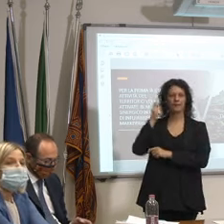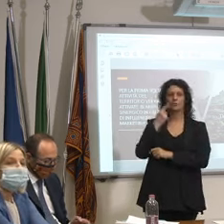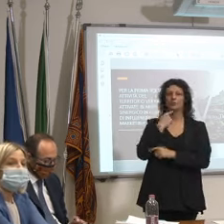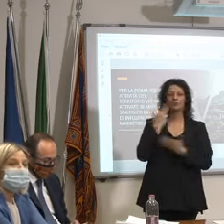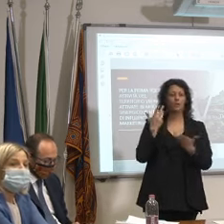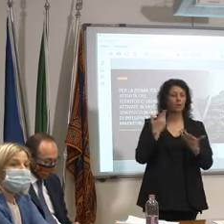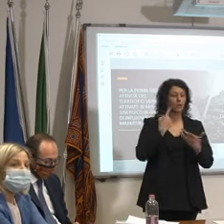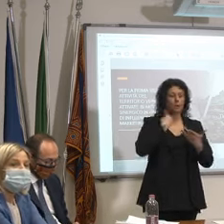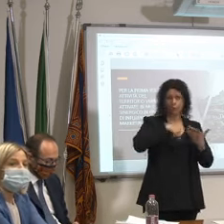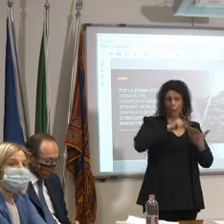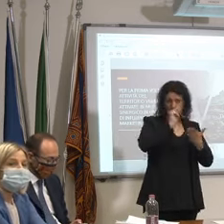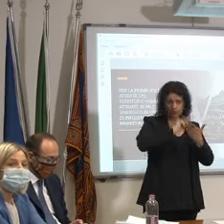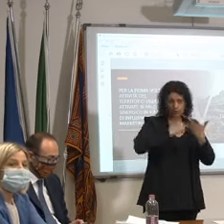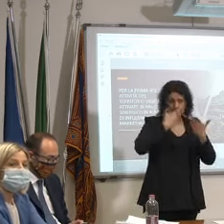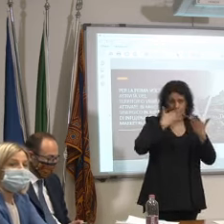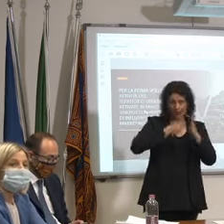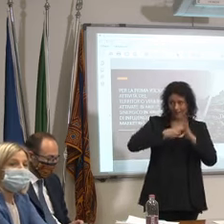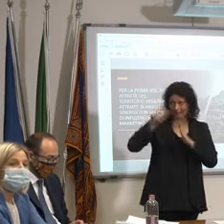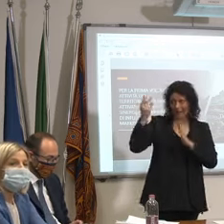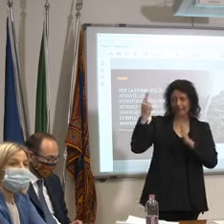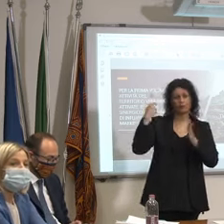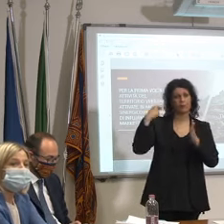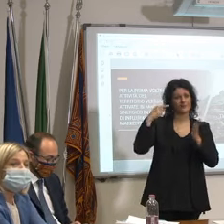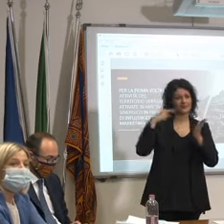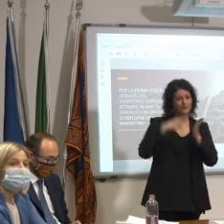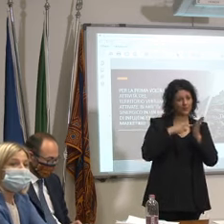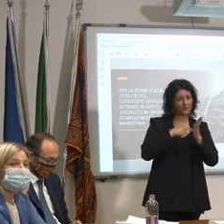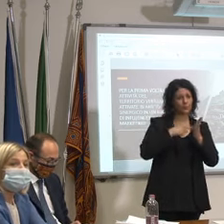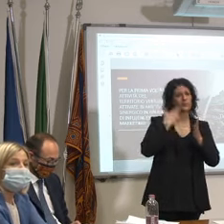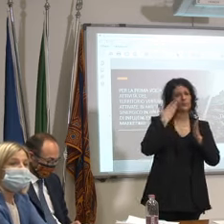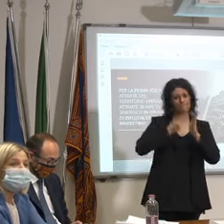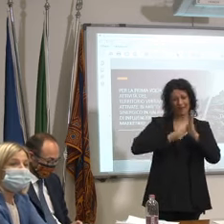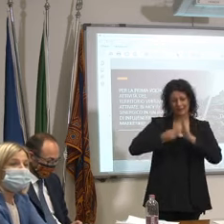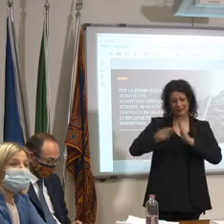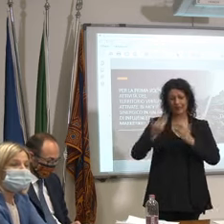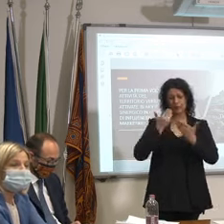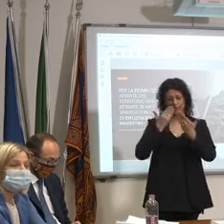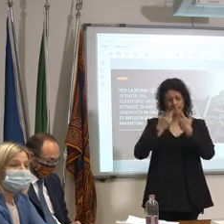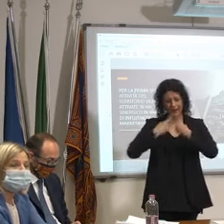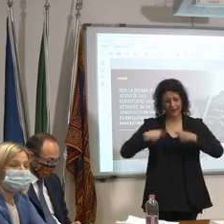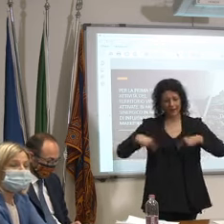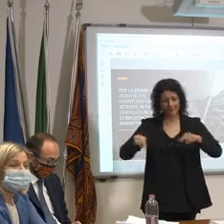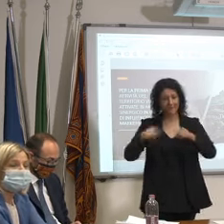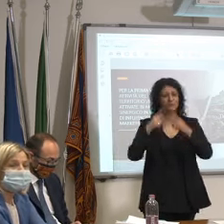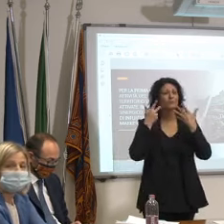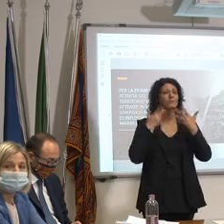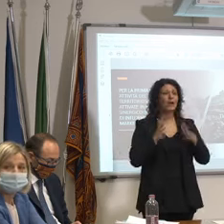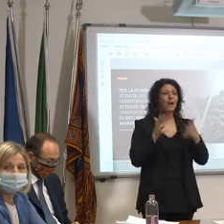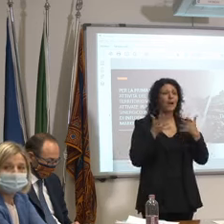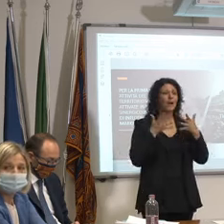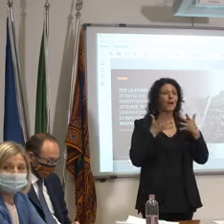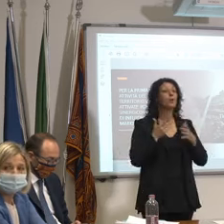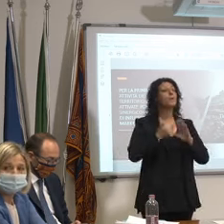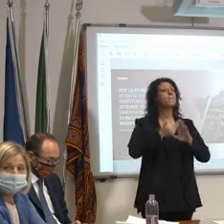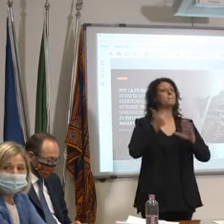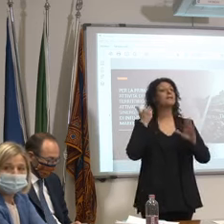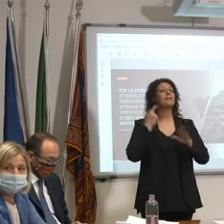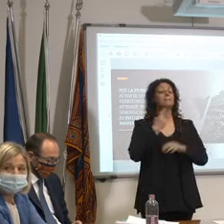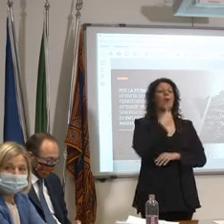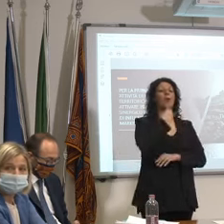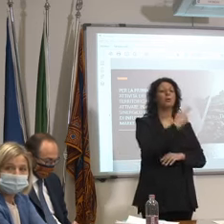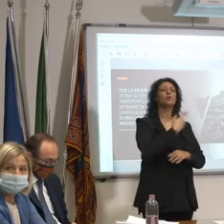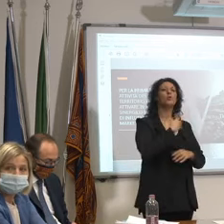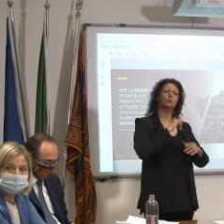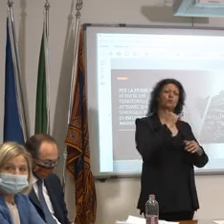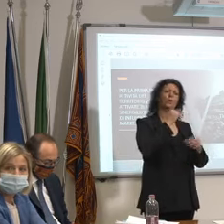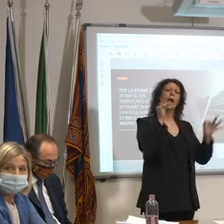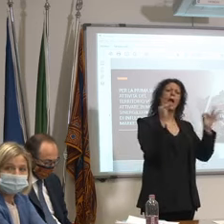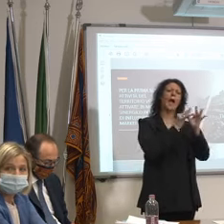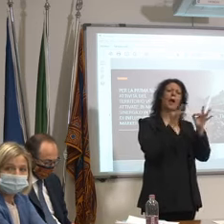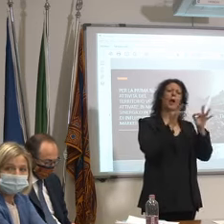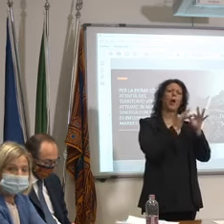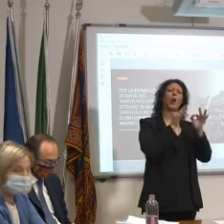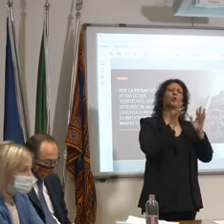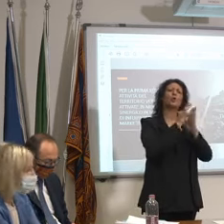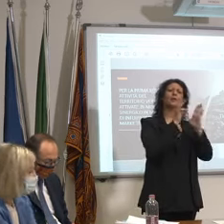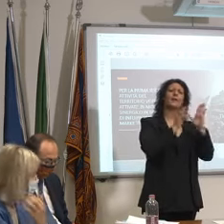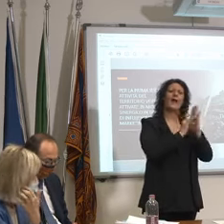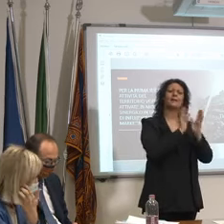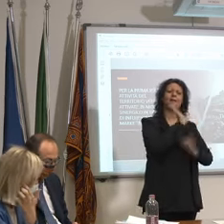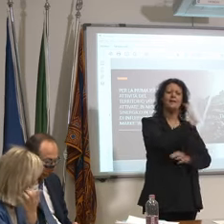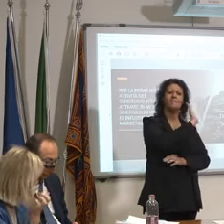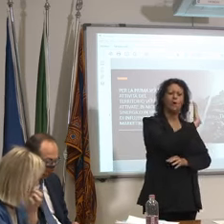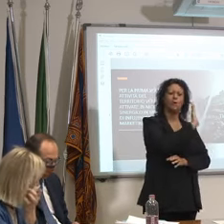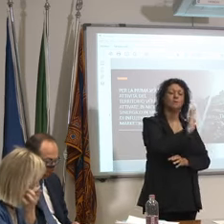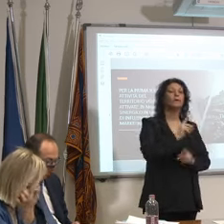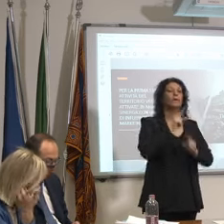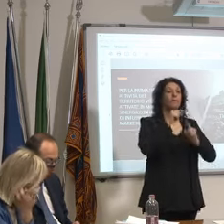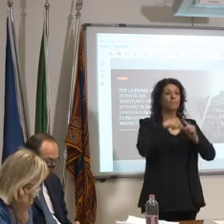Mattarella abbiamo scritto al Parlamento abbiamo riscritto addirittura hanno detto che erano d'accordo con noi con le date sono stati smentiti direttamente dal presidente Bonaccini